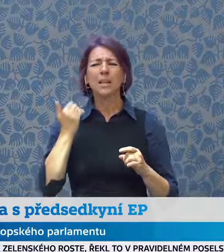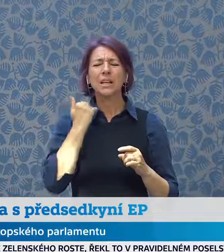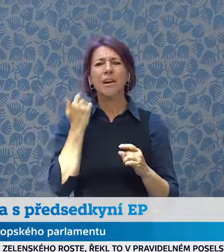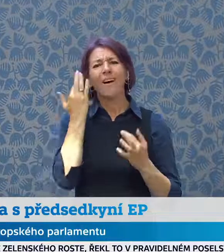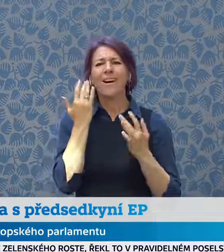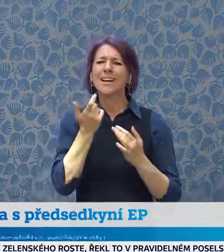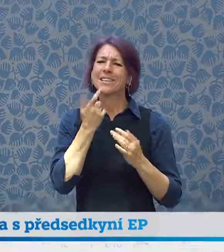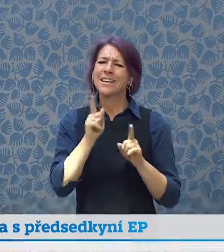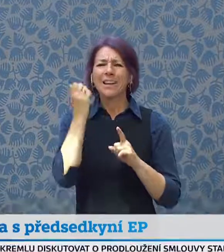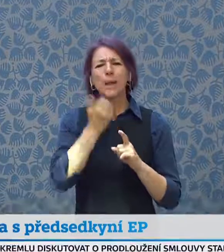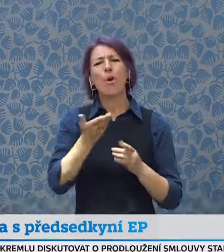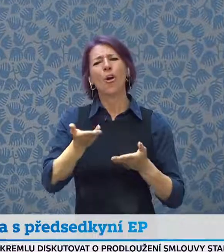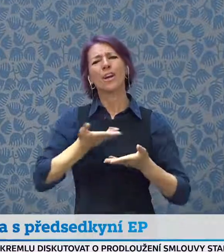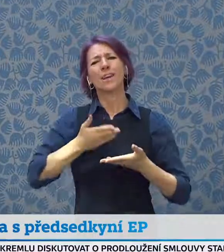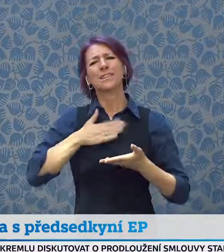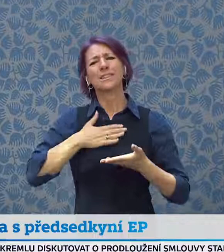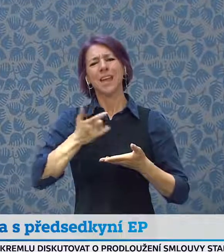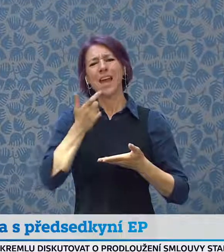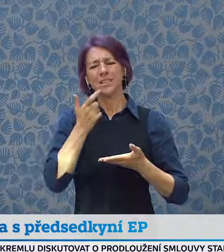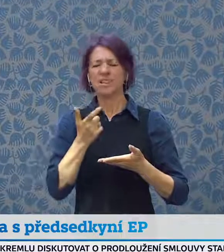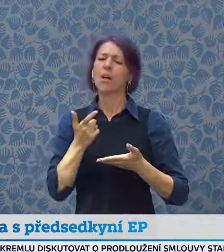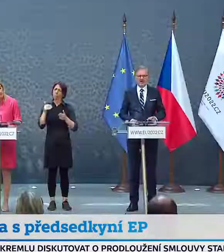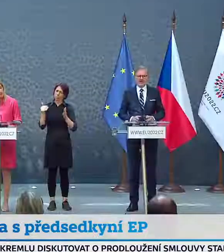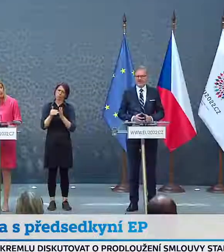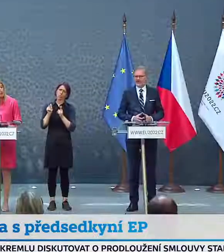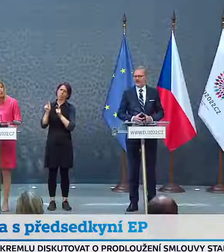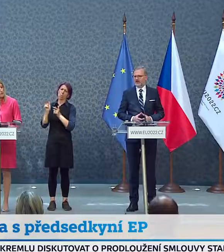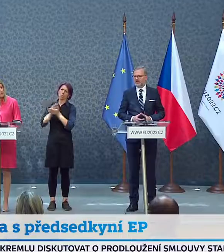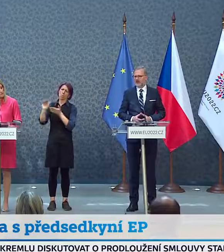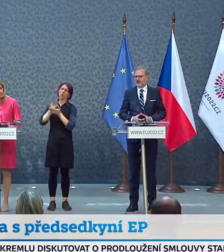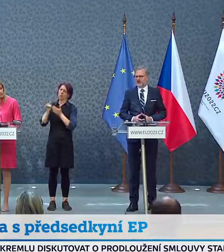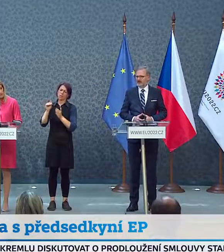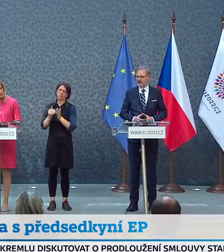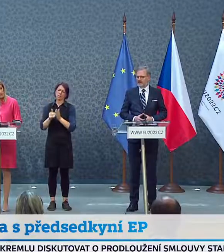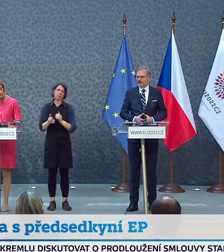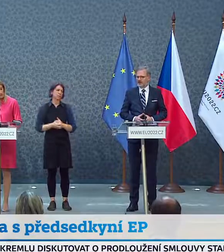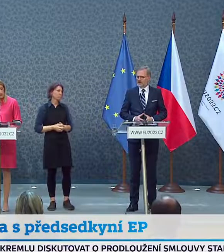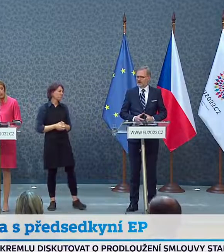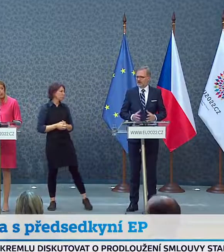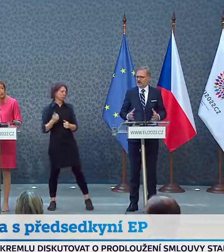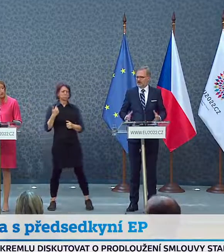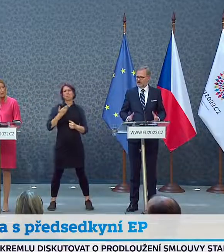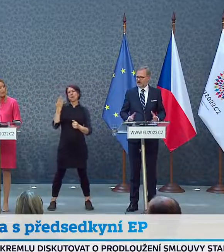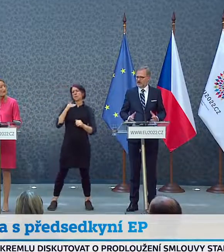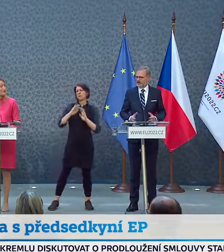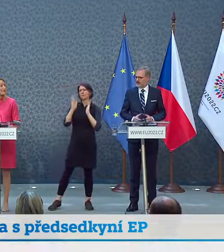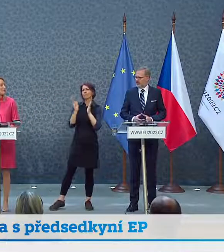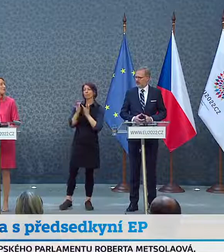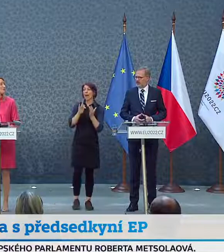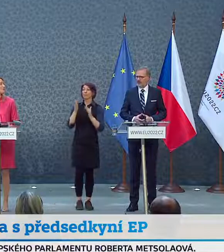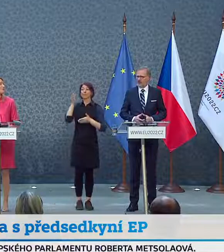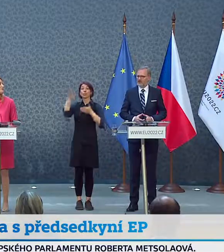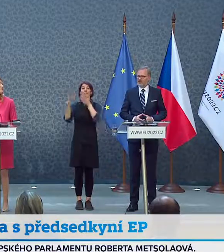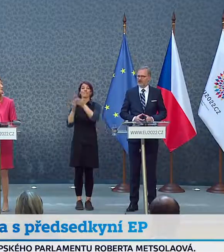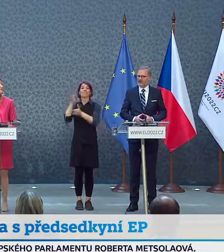se snaží o stejná práva a svobody a zaslouží si to. Všechny ty návštěvy na Ukrajině mají svůj význam, každá se třeba